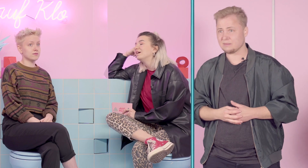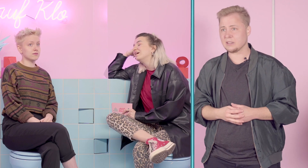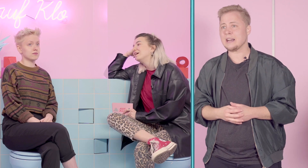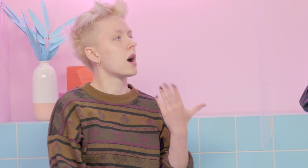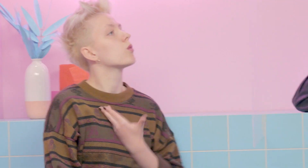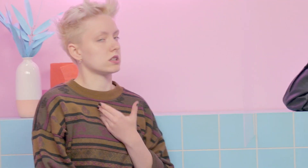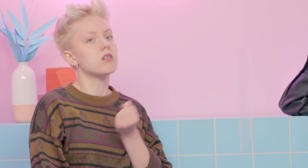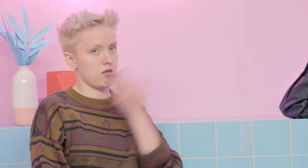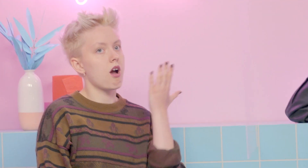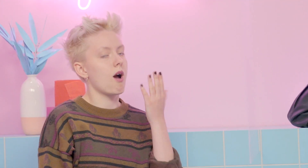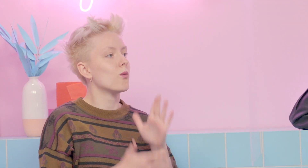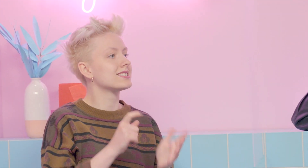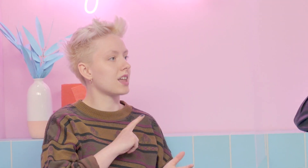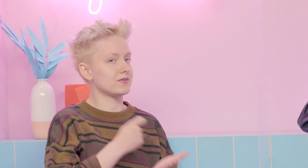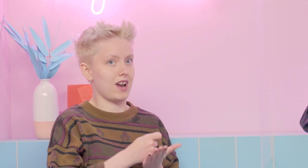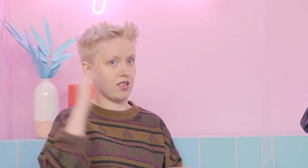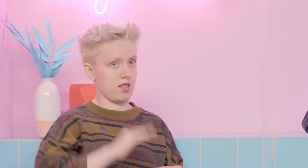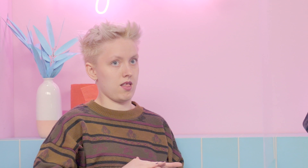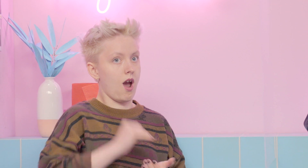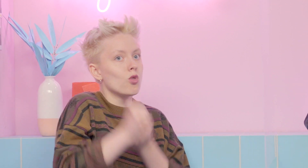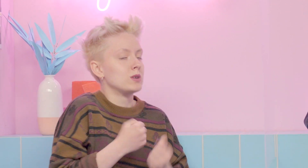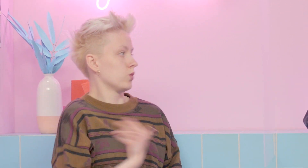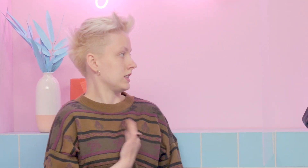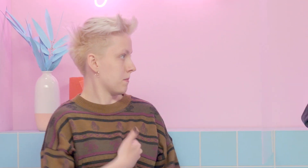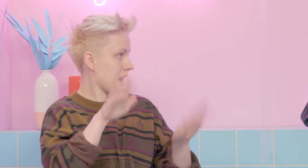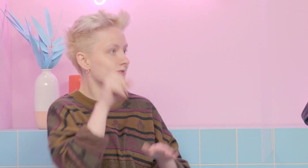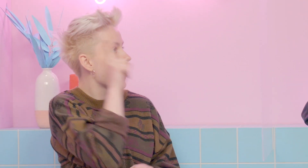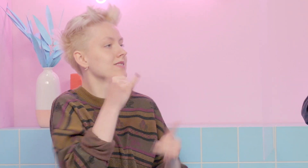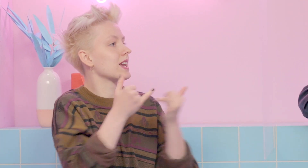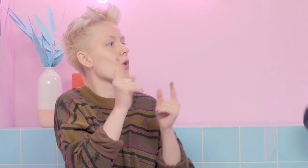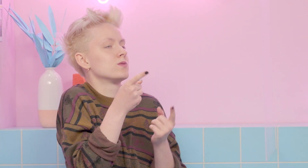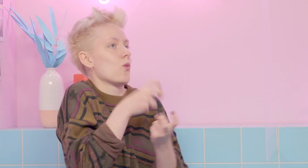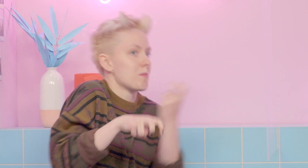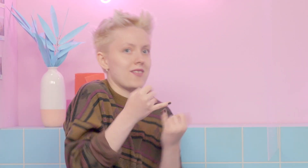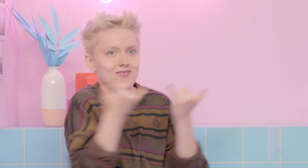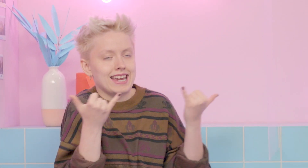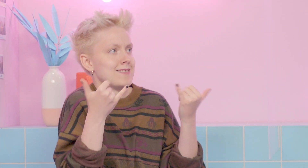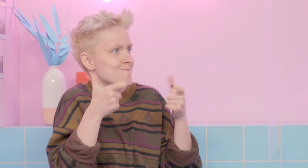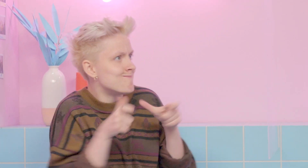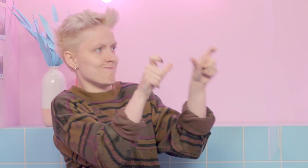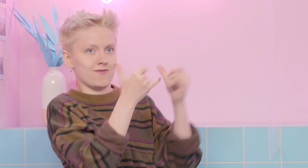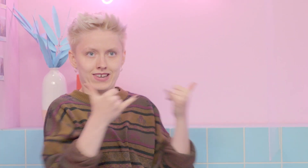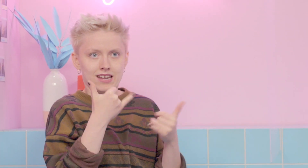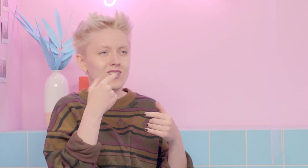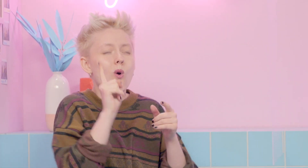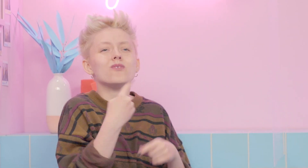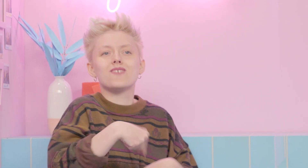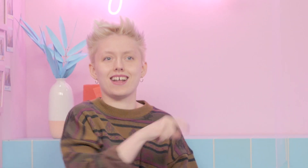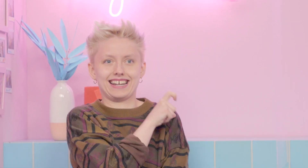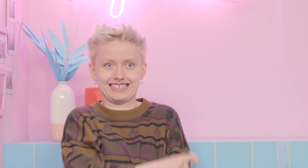Ja, auf jeden Fall hat mich das stellenweise verunsichert. Mein Selbstwertgefühl war auch ziemlich klein und dadurch war ich auf jeden Fall immer wieder unsicher, weil ich auch nicht wusste, wie ich mit manchen